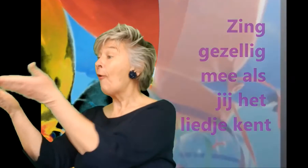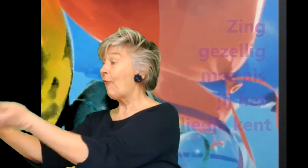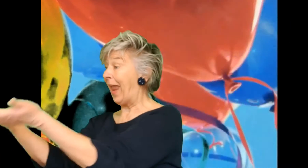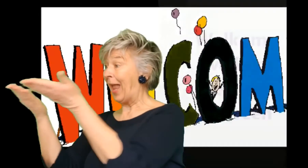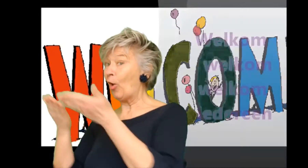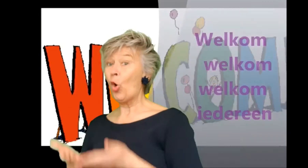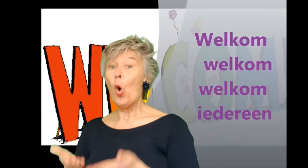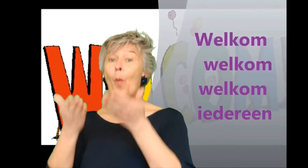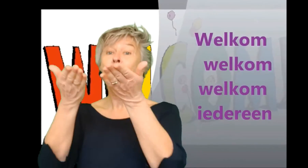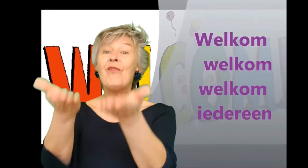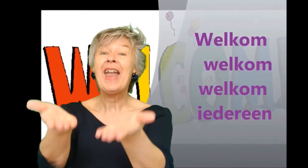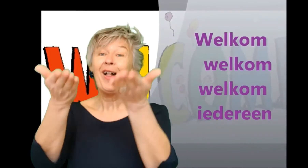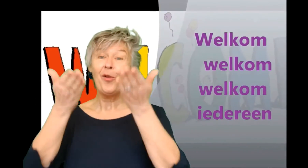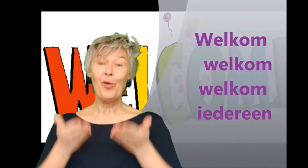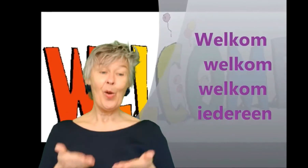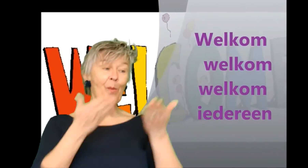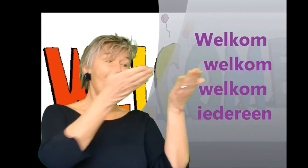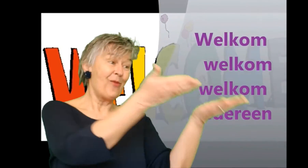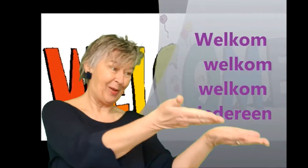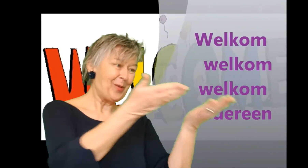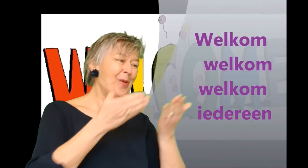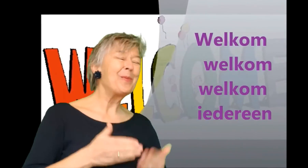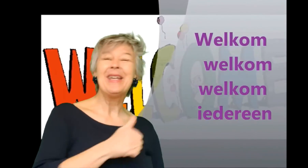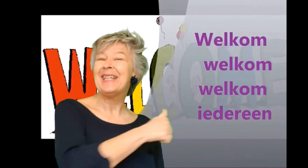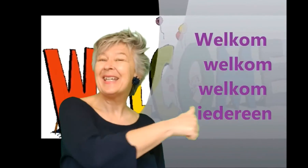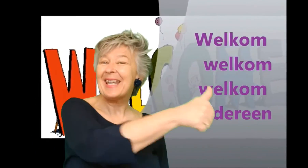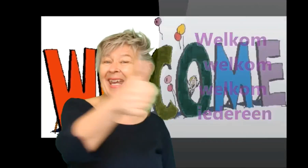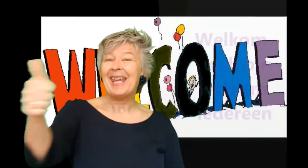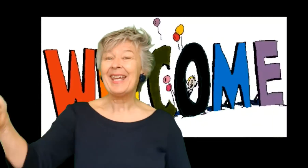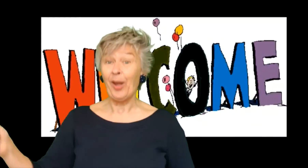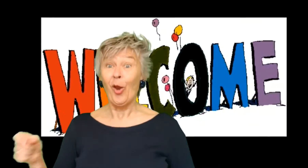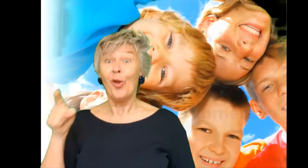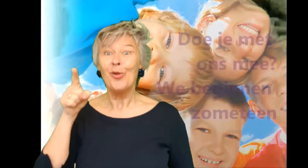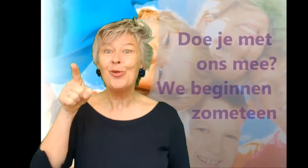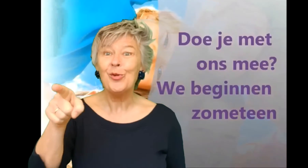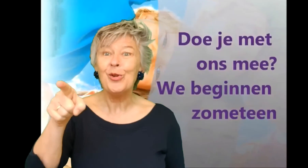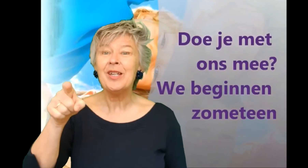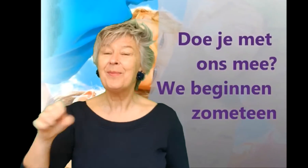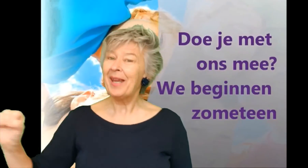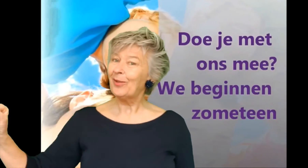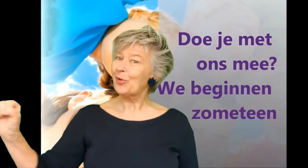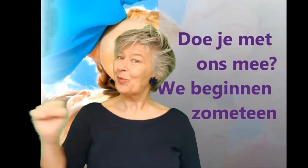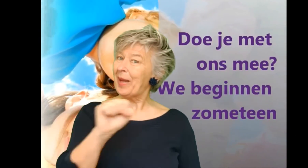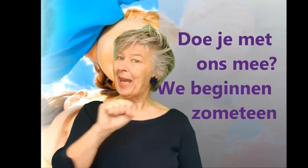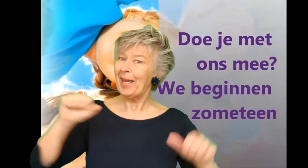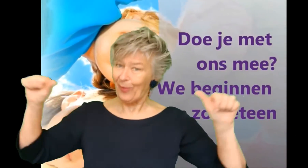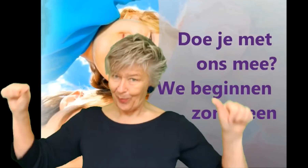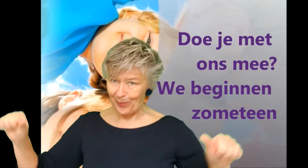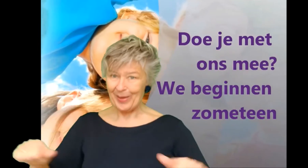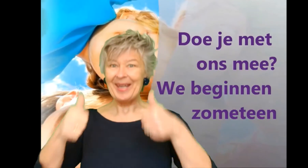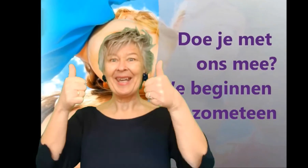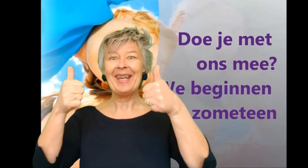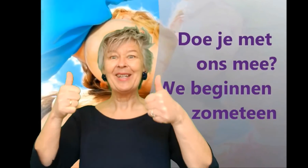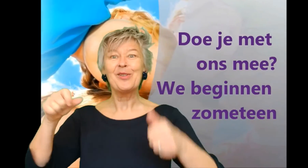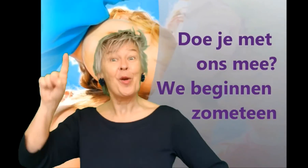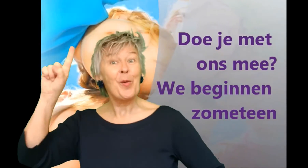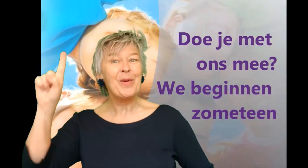Zing, welkom, welkom, welkom, iedereen. Doe je met ons twee, we beginnen zo